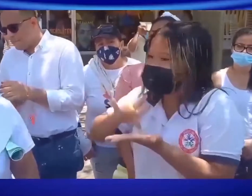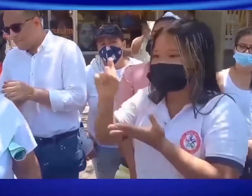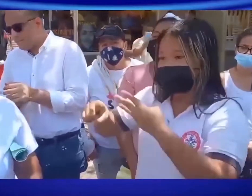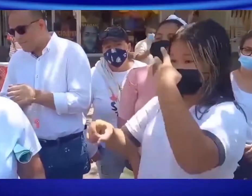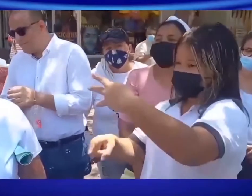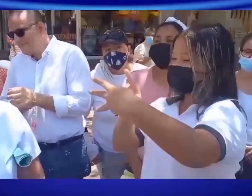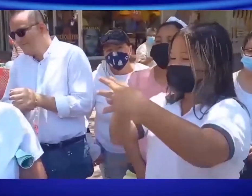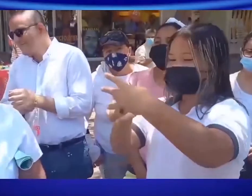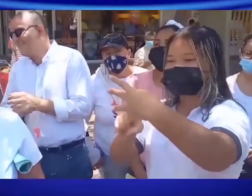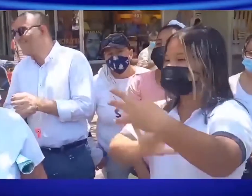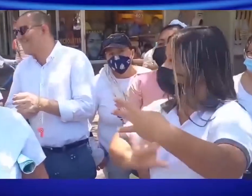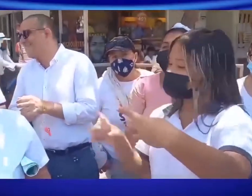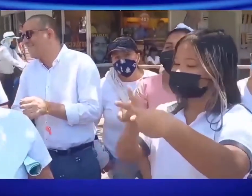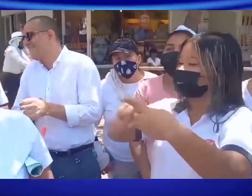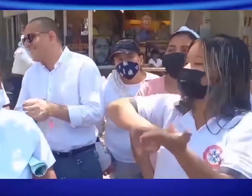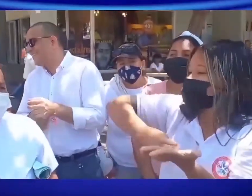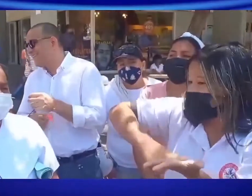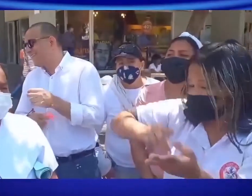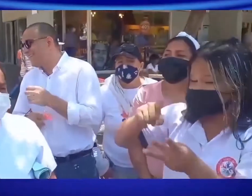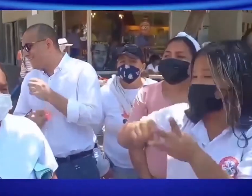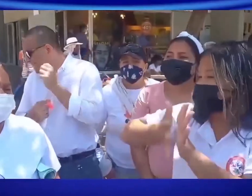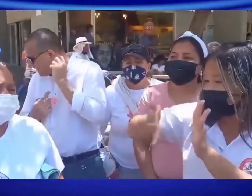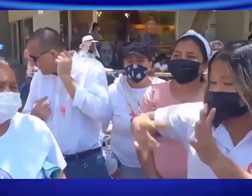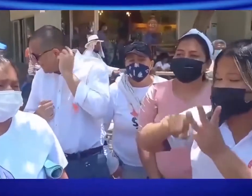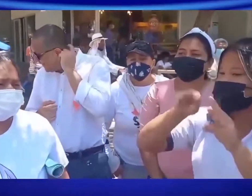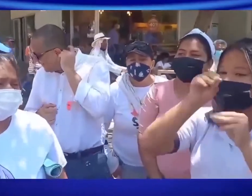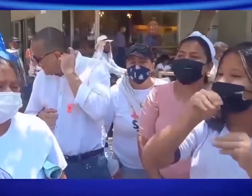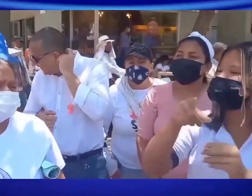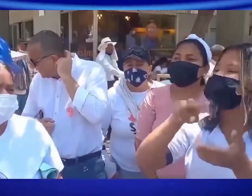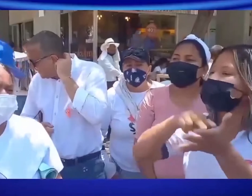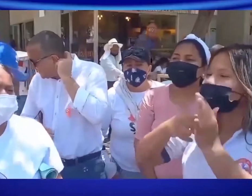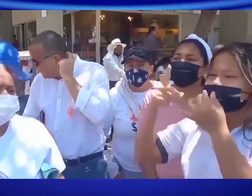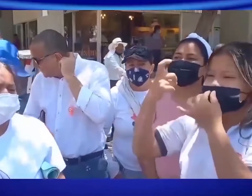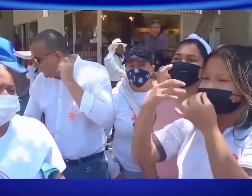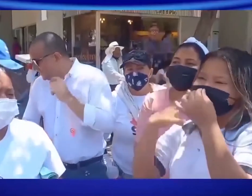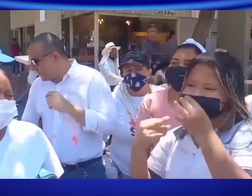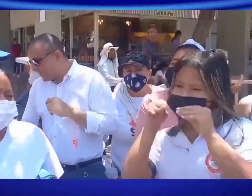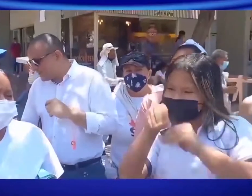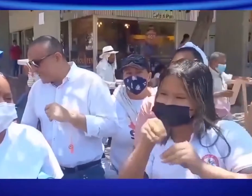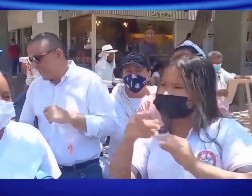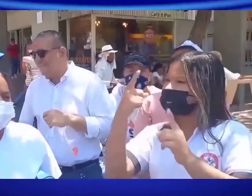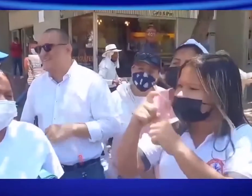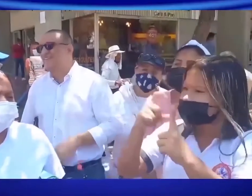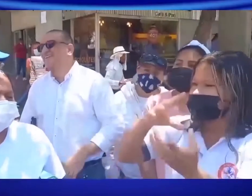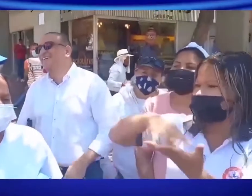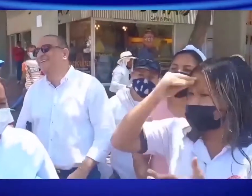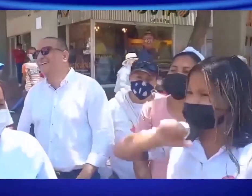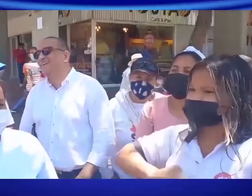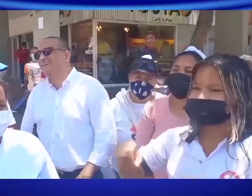lingüístico. Y la capacitación para nosotros en cuanto al español, lo que es el docente español. Nosotros no tenemos idea del español porque nosotros es invitar el